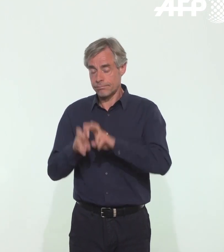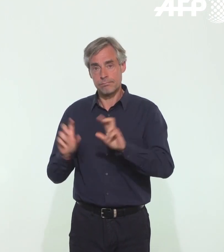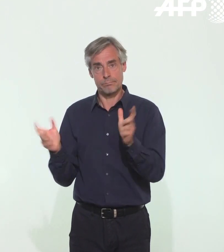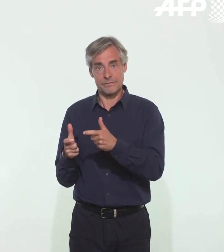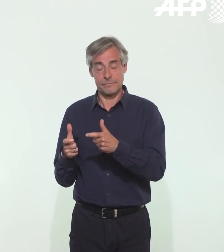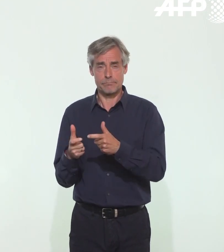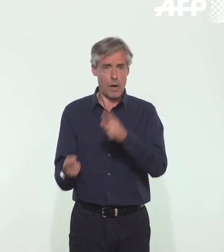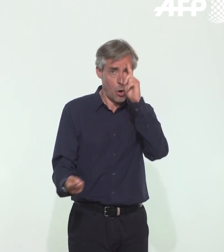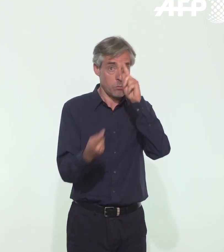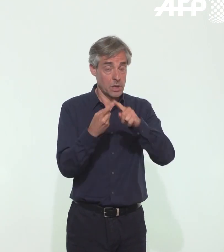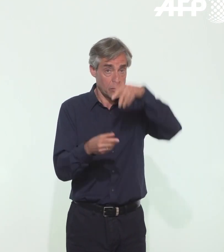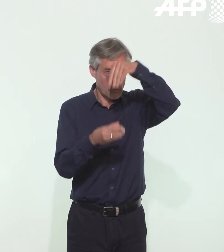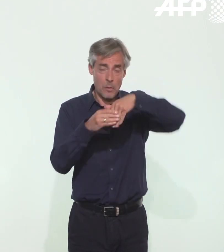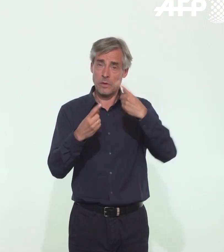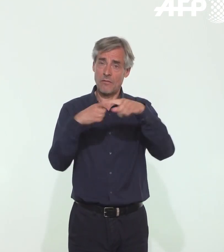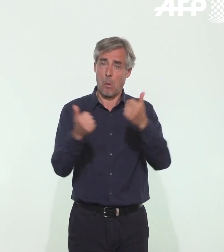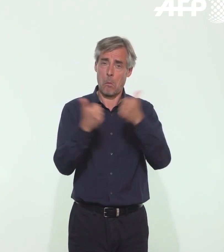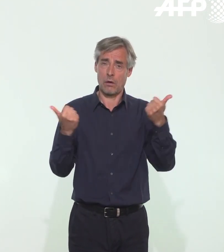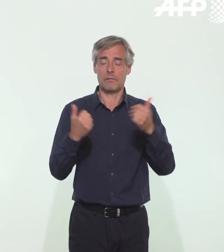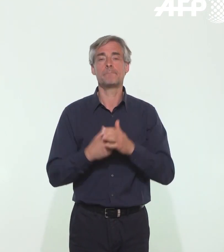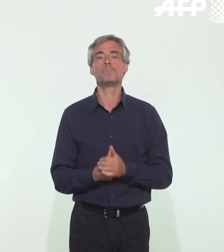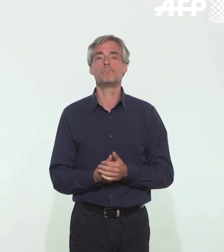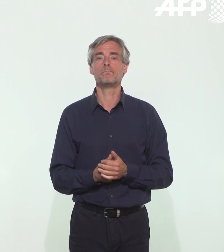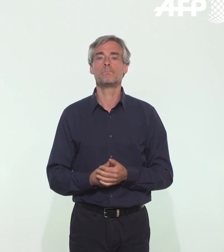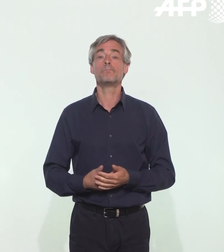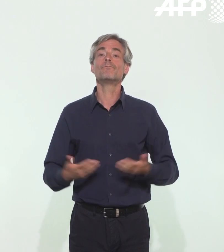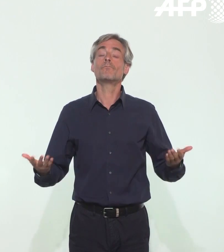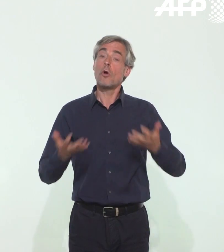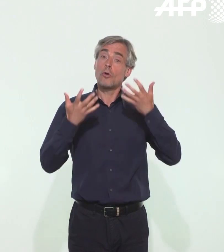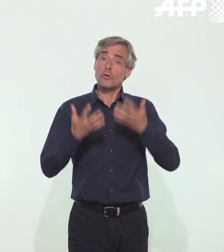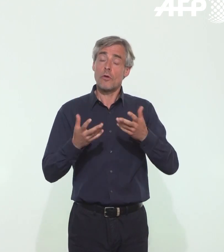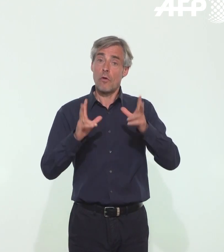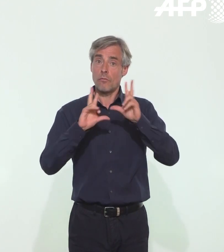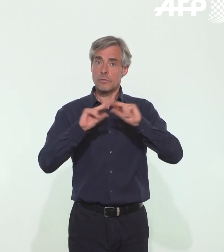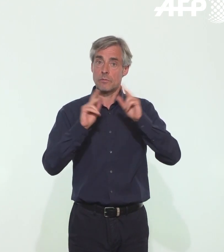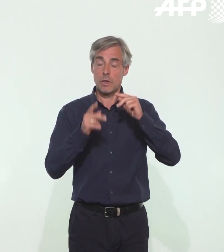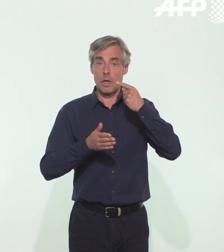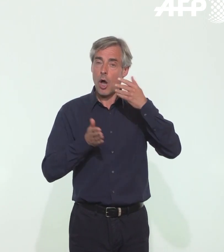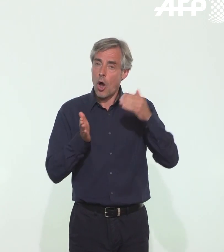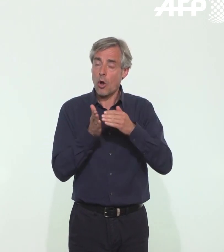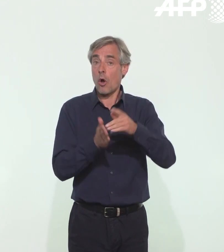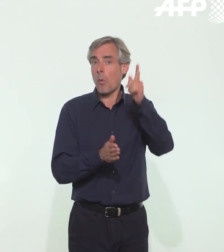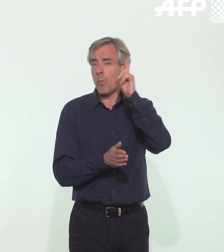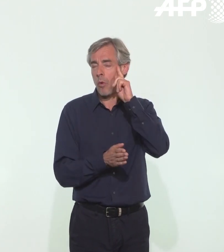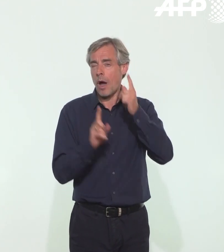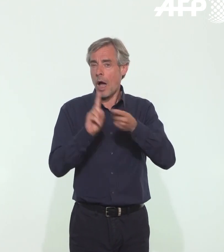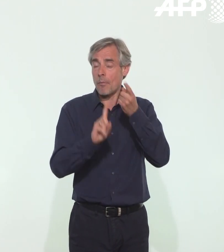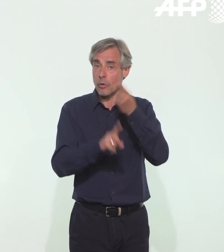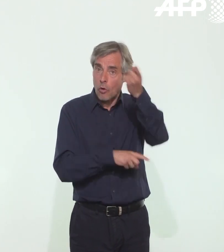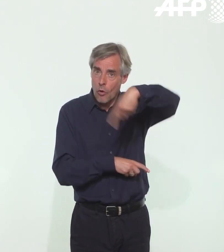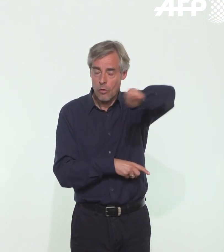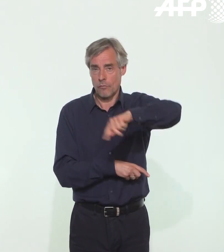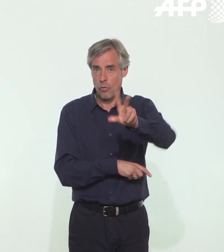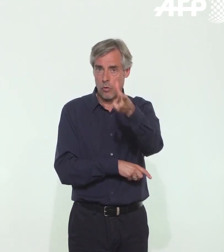qui ont des objectifs très différents. Je souhaite y revenir, car il faut que la différence entre ces deux types de